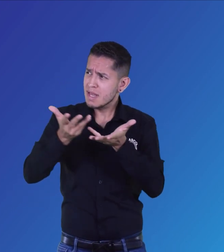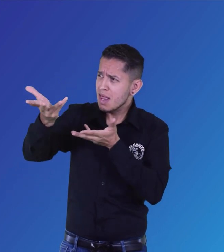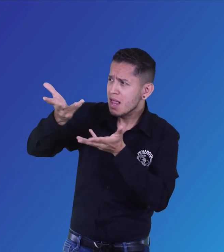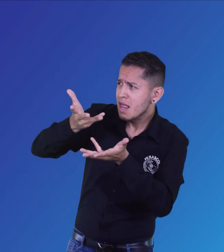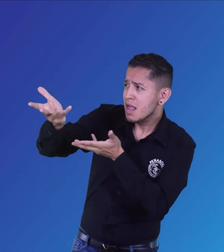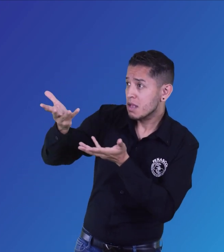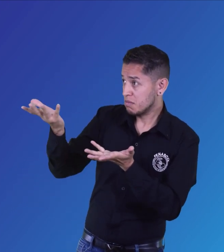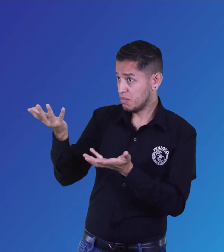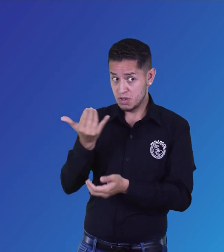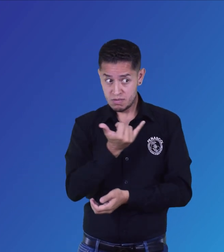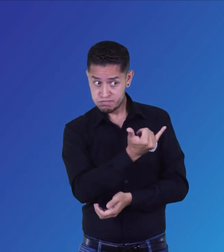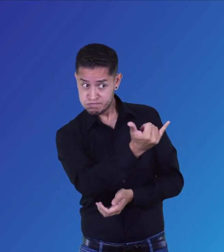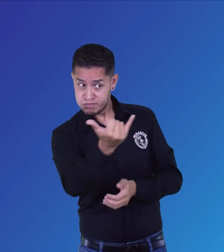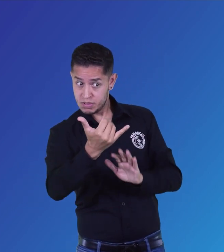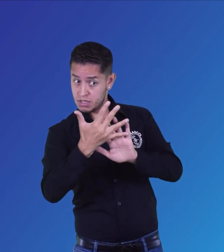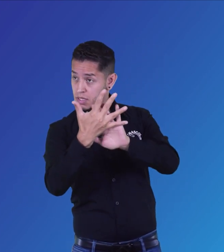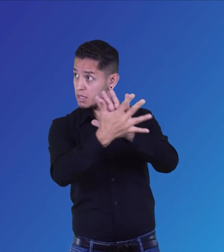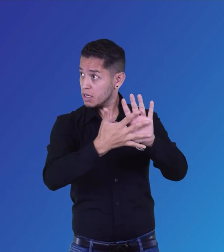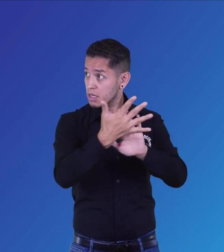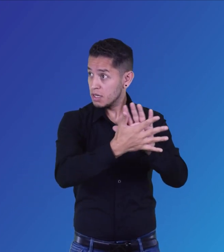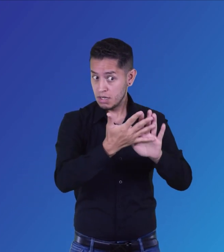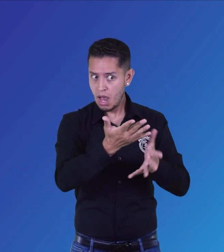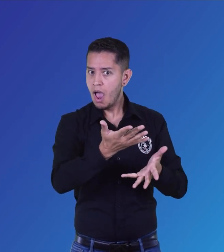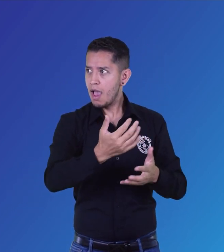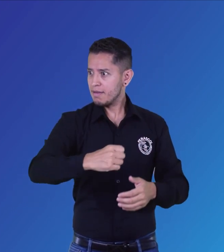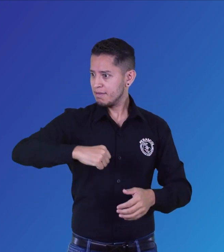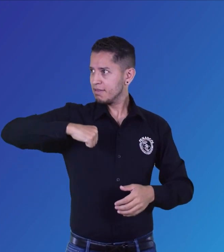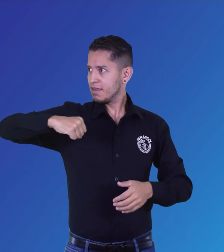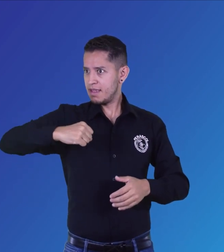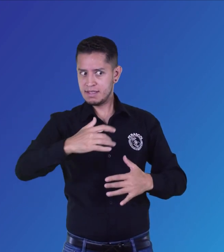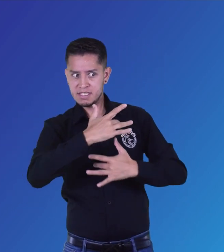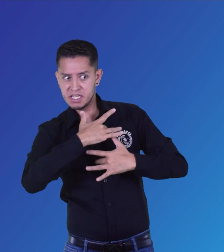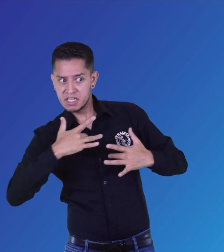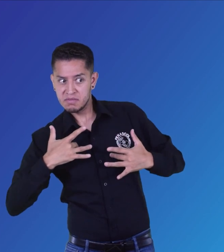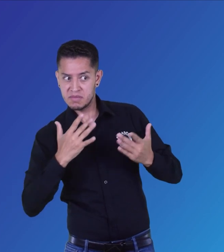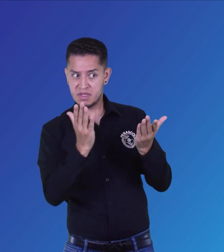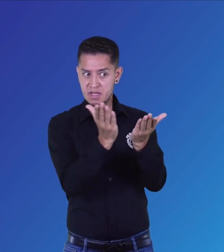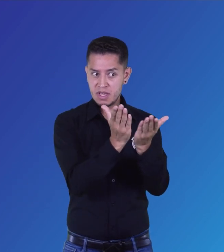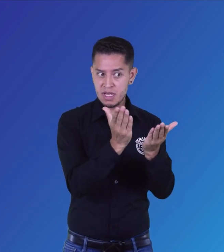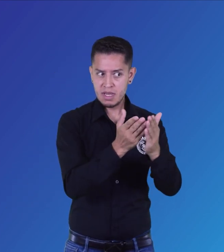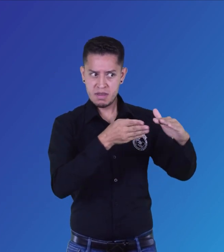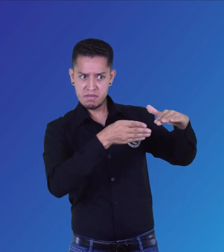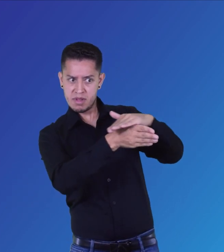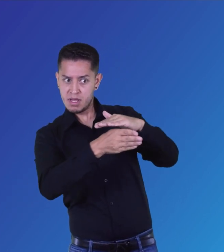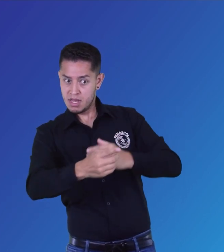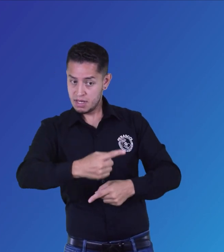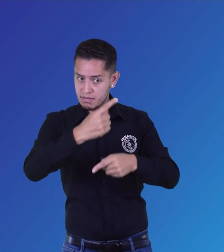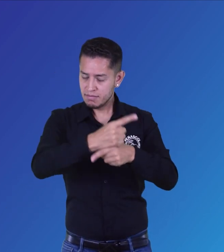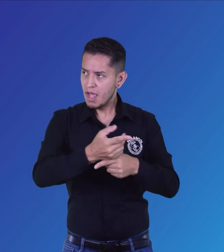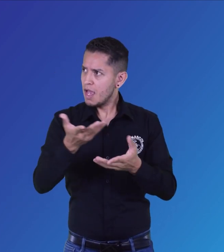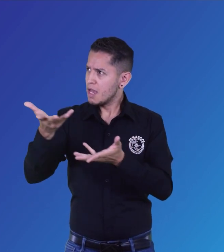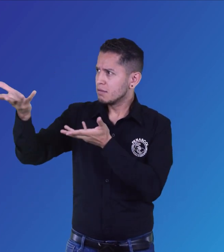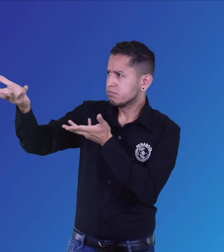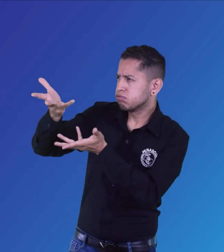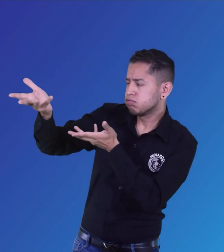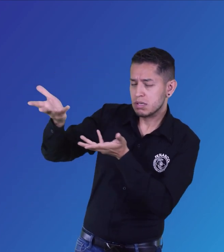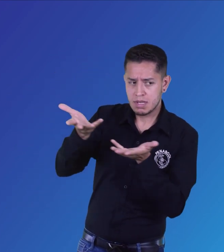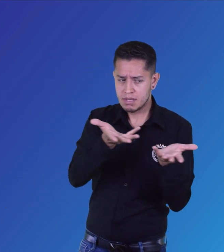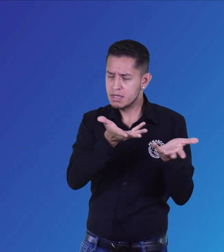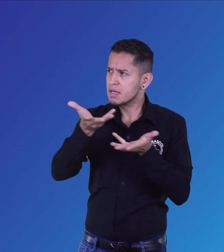nuestro país. En busca de alternativas para la garantía de derechos, como la educación, la salud y la accesibilidad,